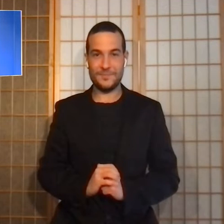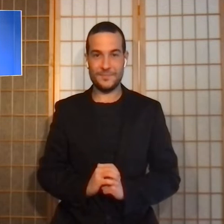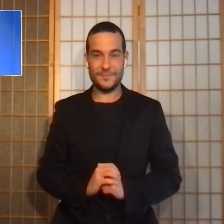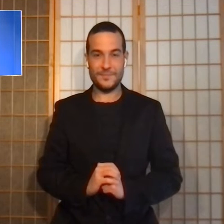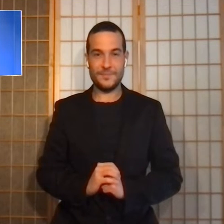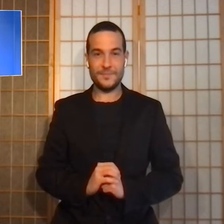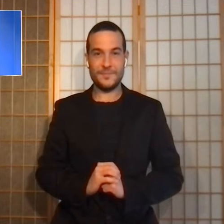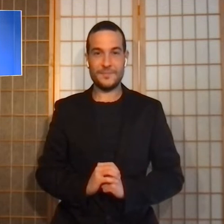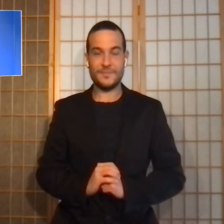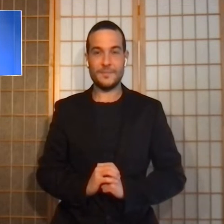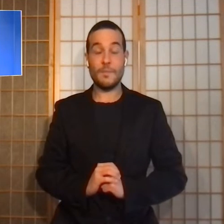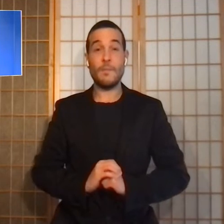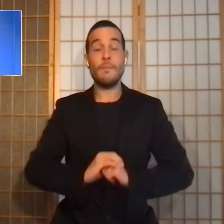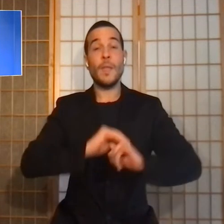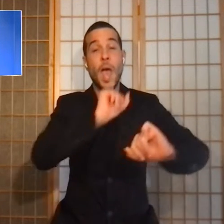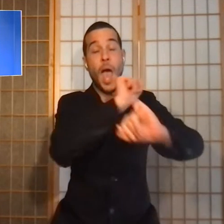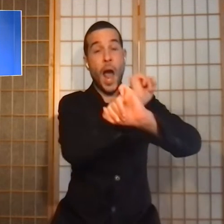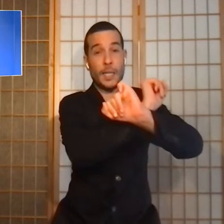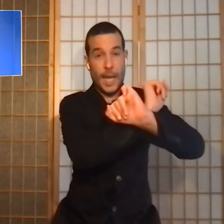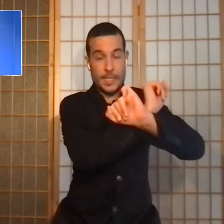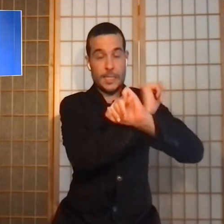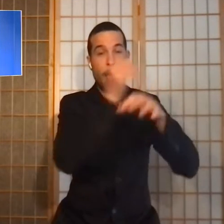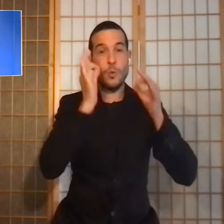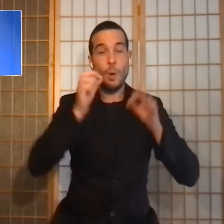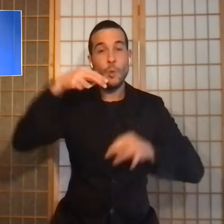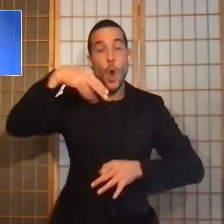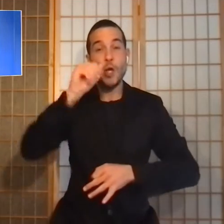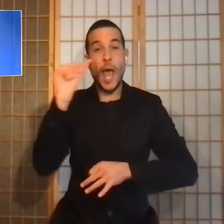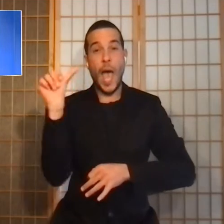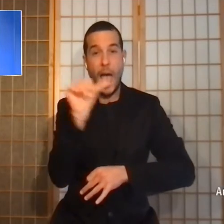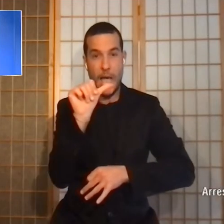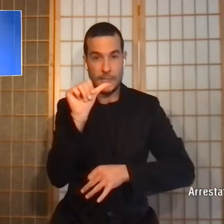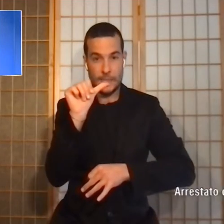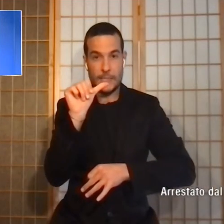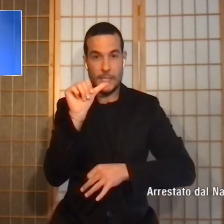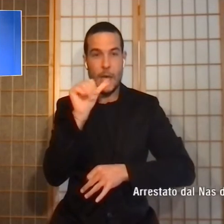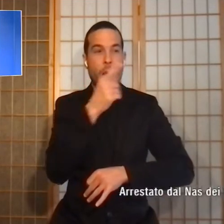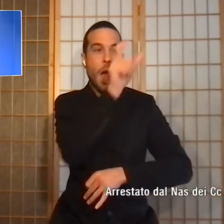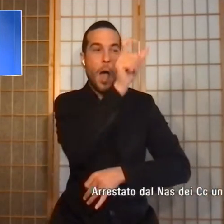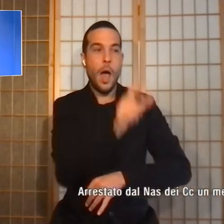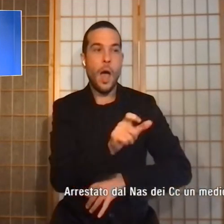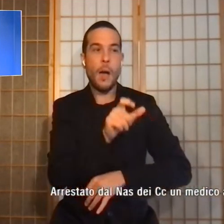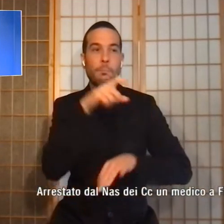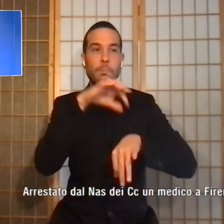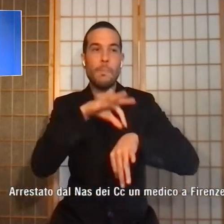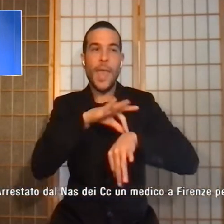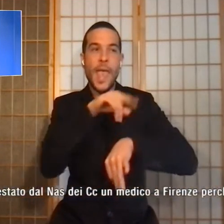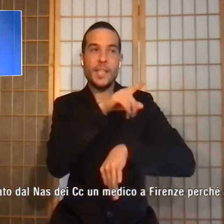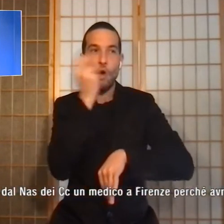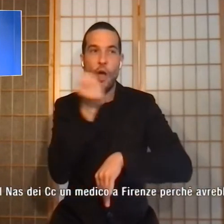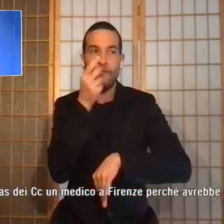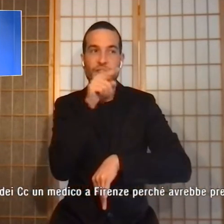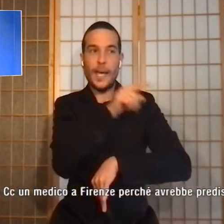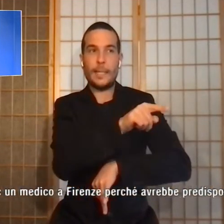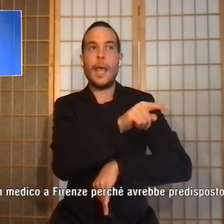Arrestato dai Nass dei Carabinieri un medico a Firenze perché avrebbe predisposto false